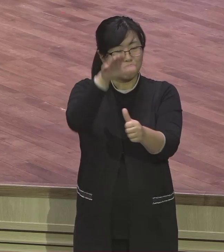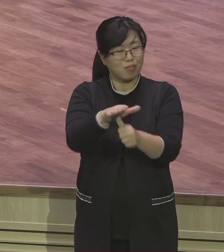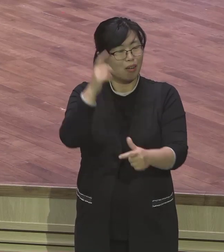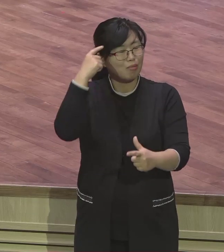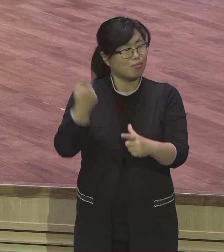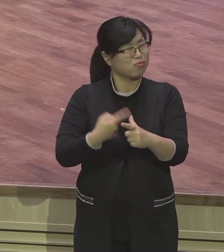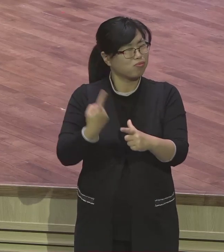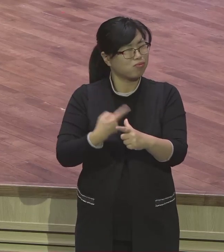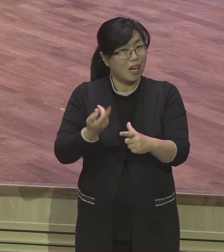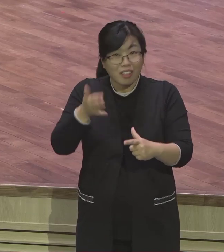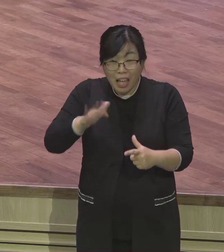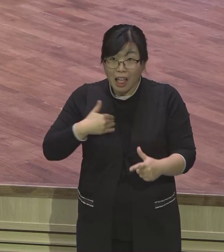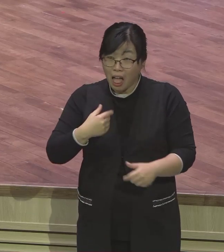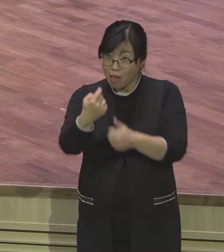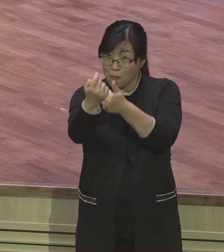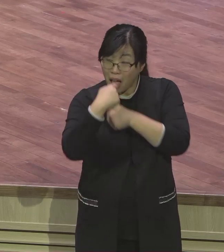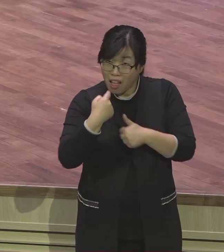예수 믿는 사람이 점치를 가면 안 돼.